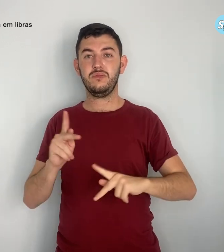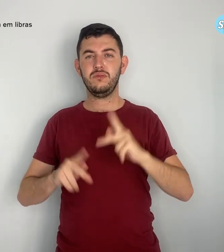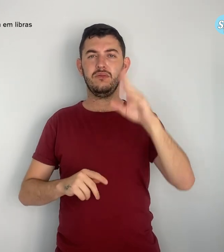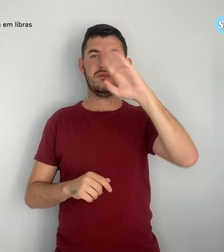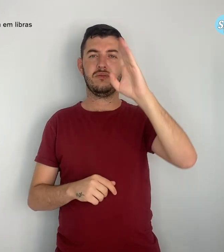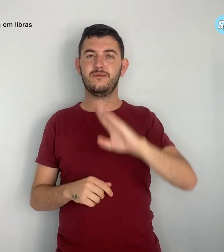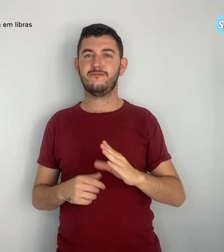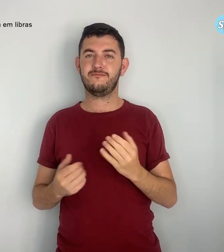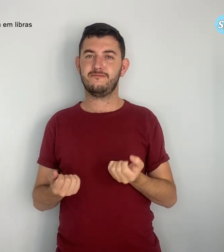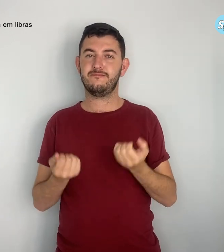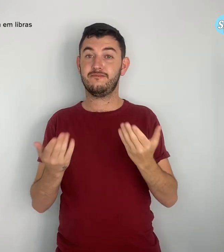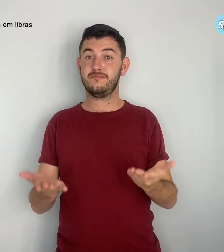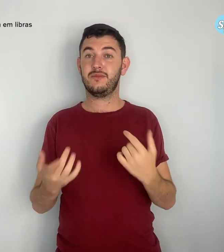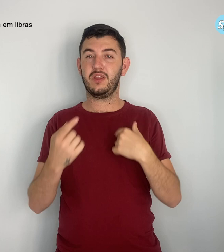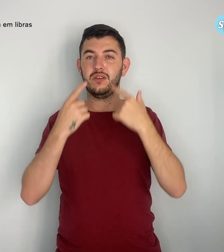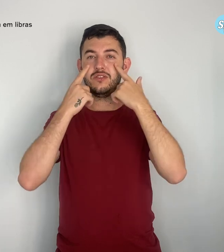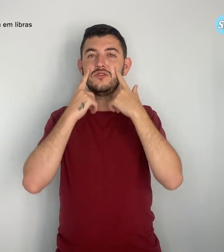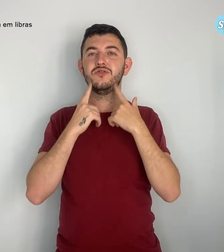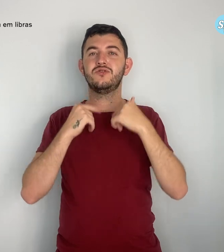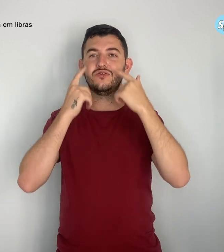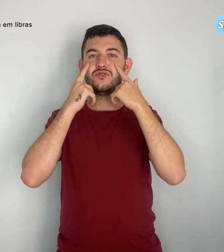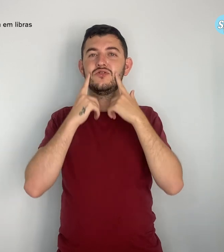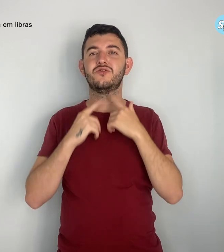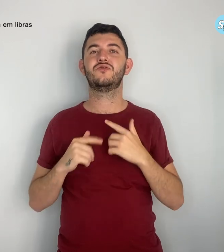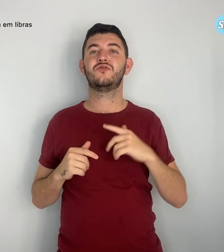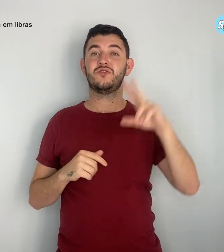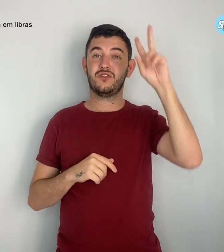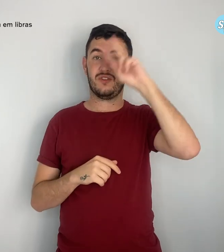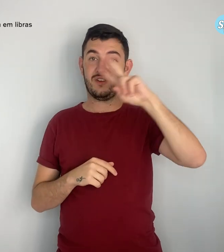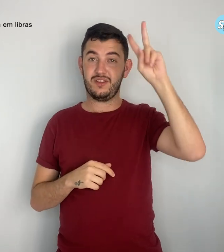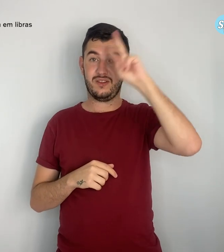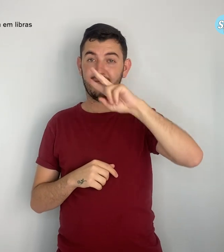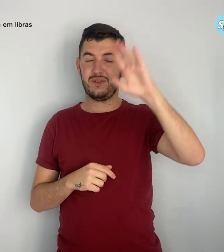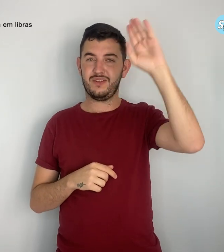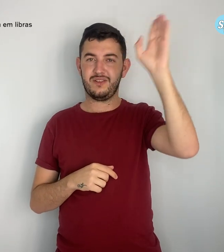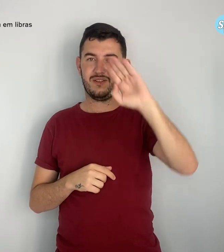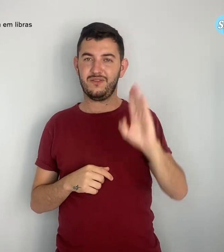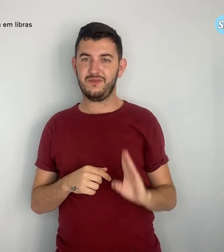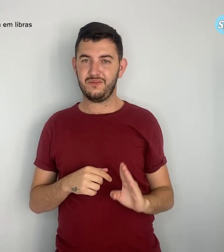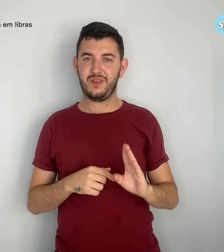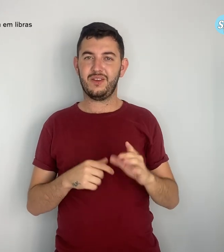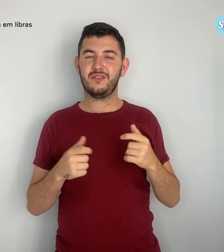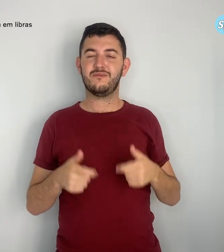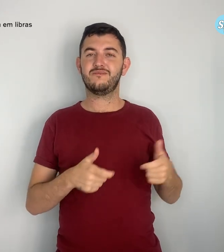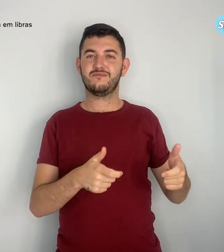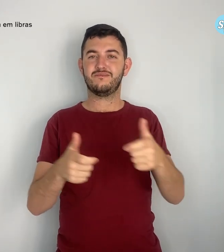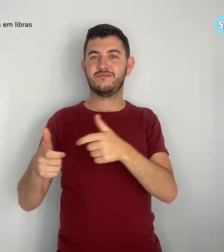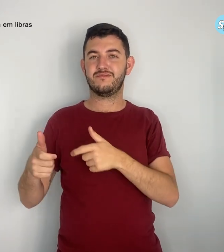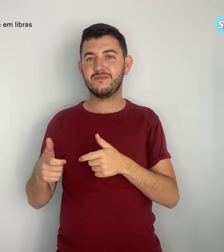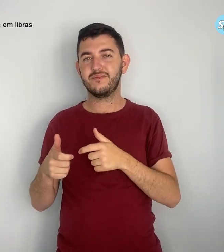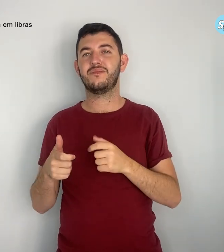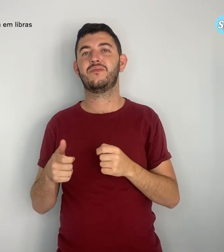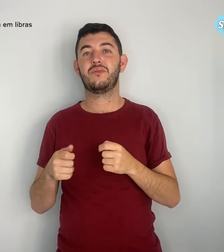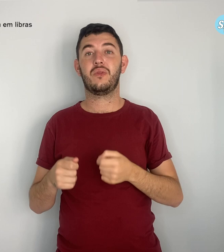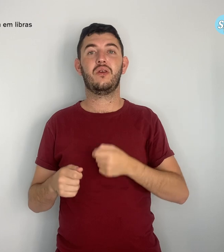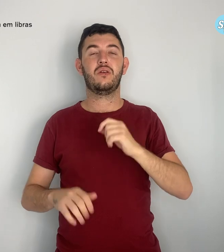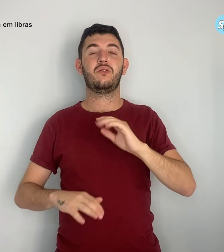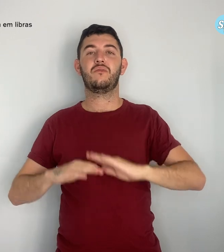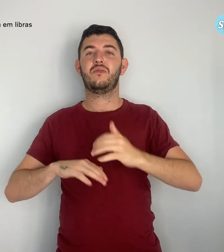E chorou a lembrar que, nas ruas do Brasil, trabalhadoras e trabalhadores desempregados